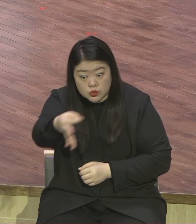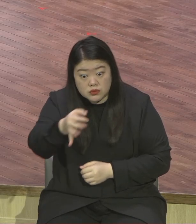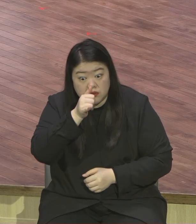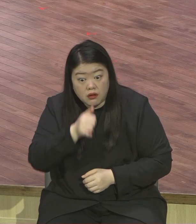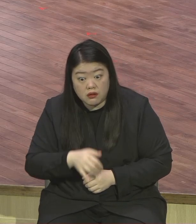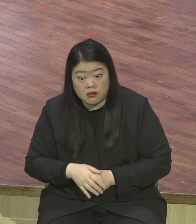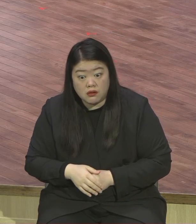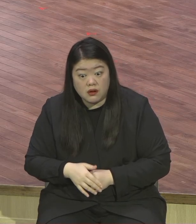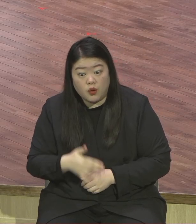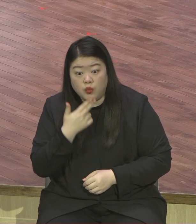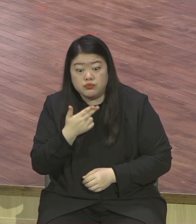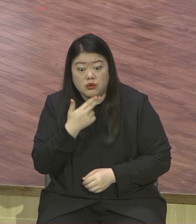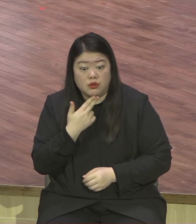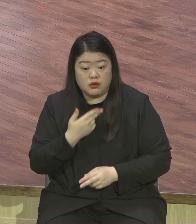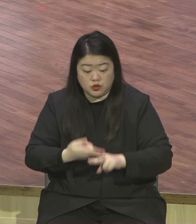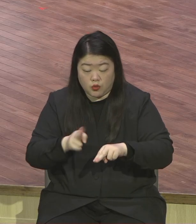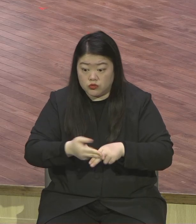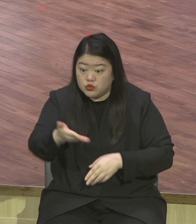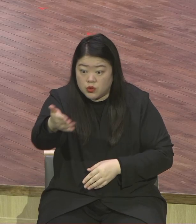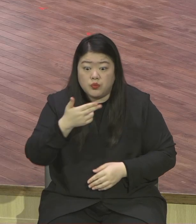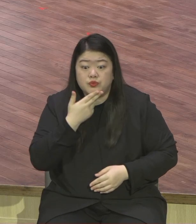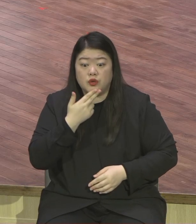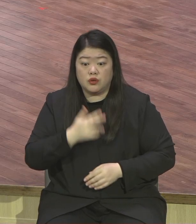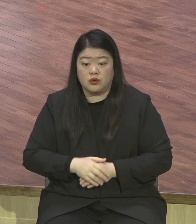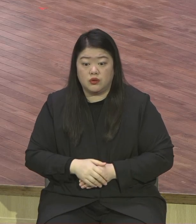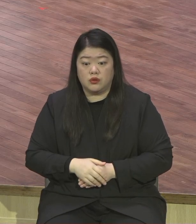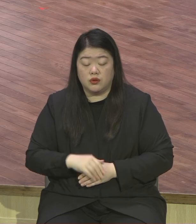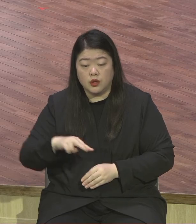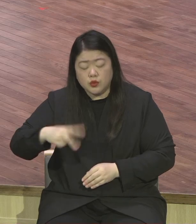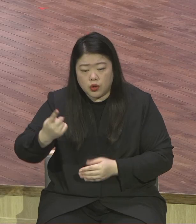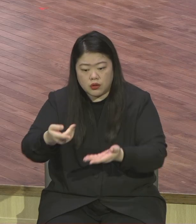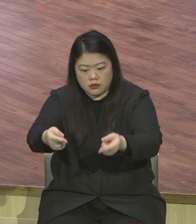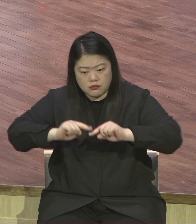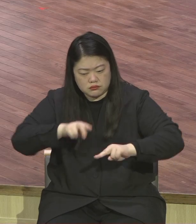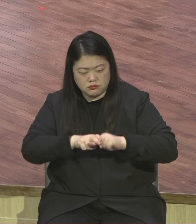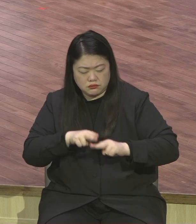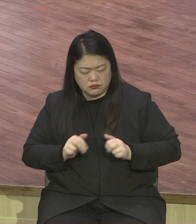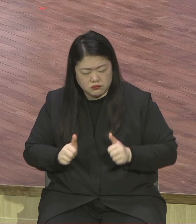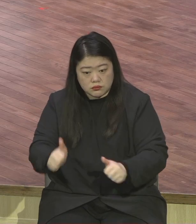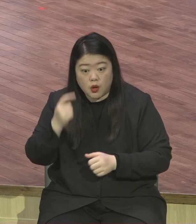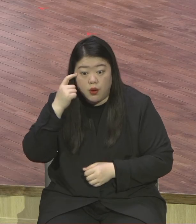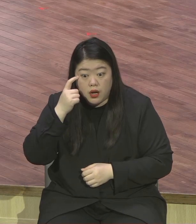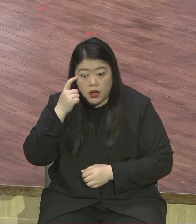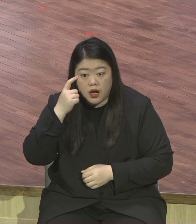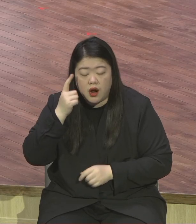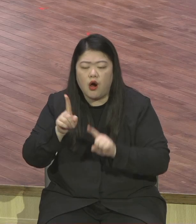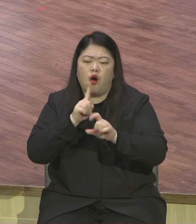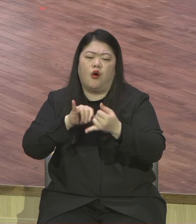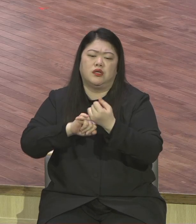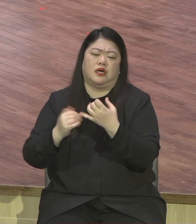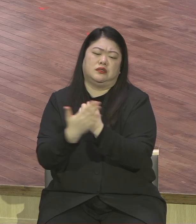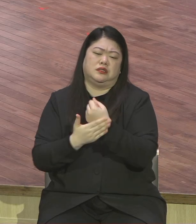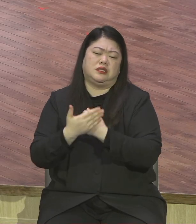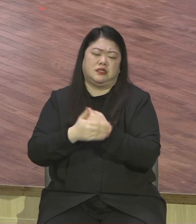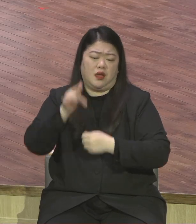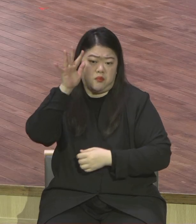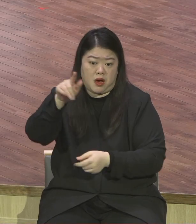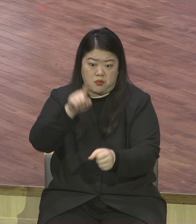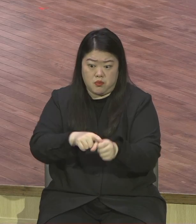그런 사람에게 하나님 나라 임해서 성령 충만하지요 하나님의 언약에 올인한 삶이요 치유 서미스의